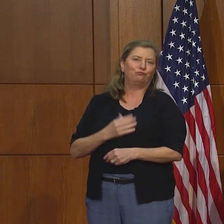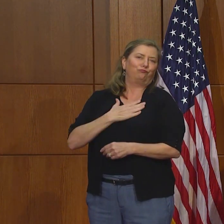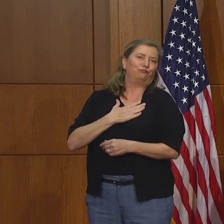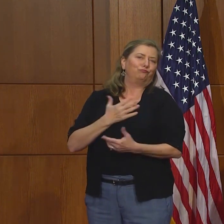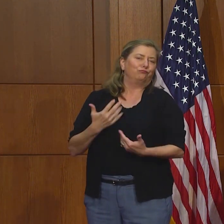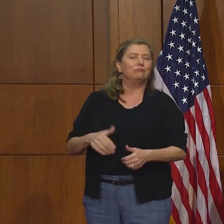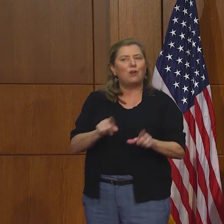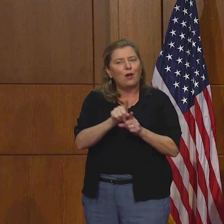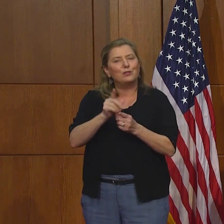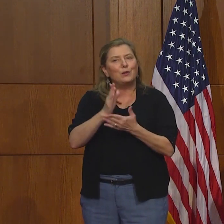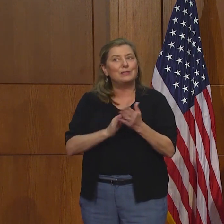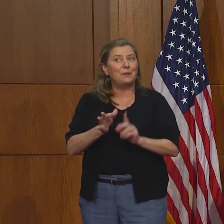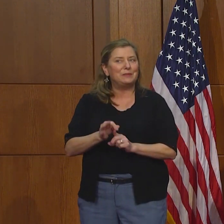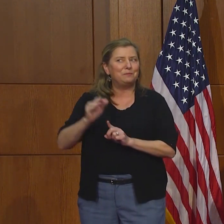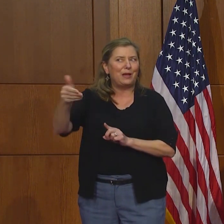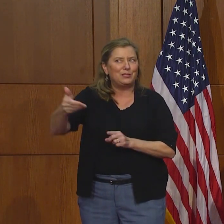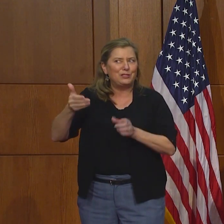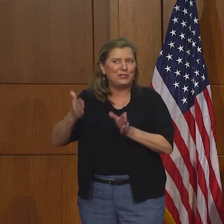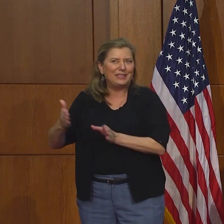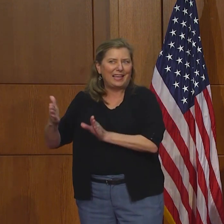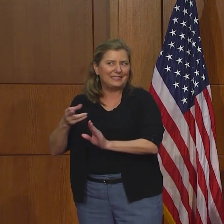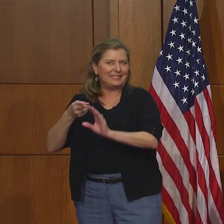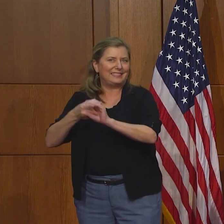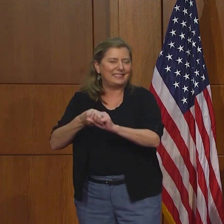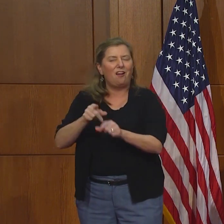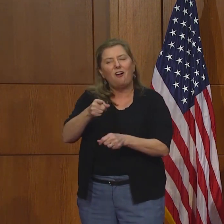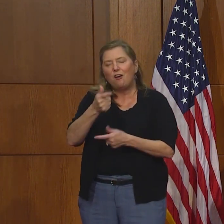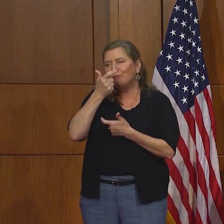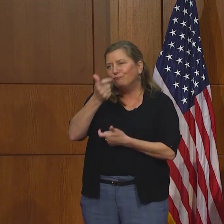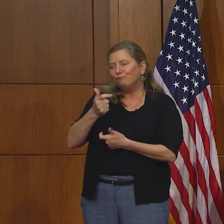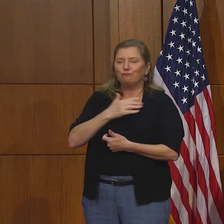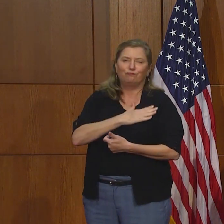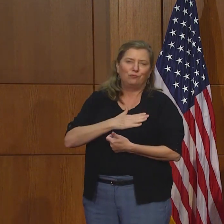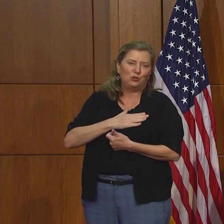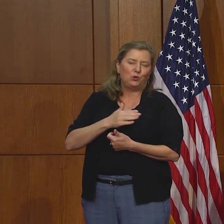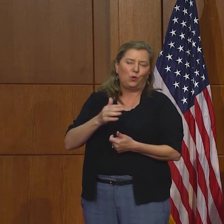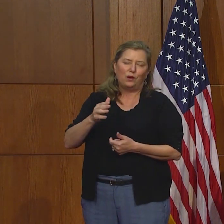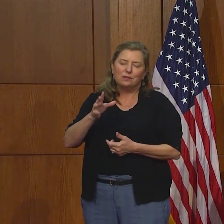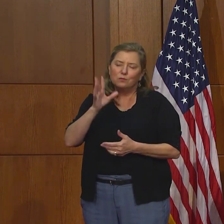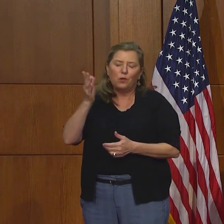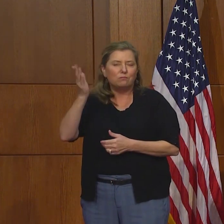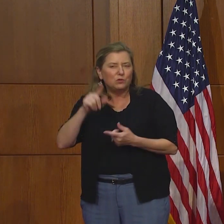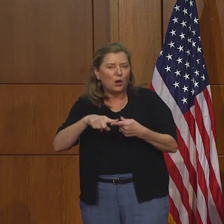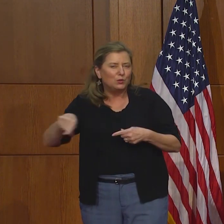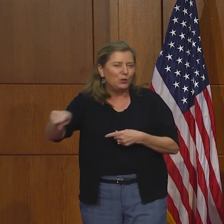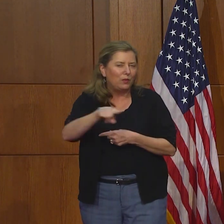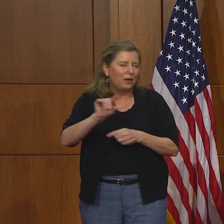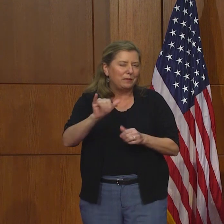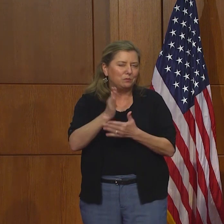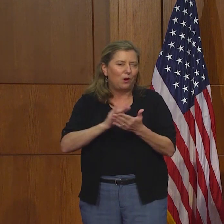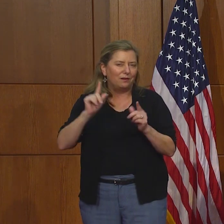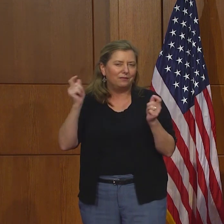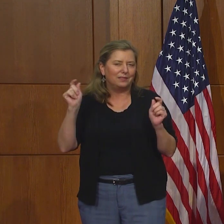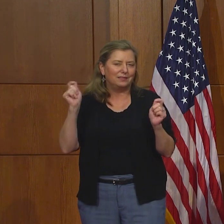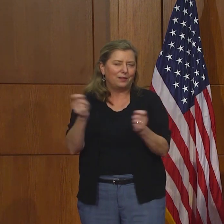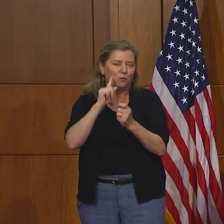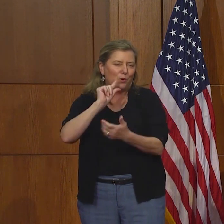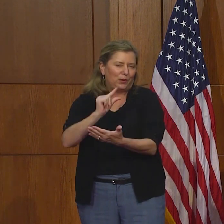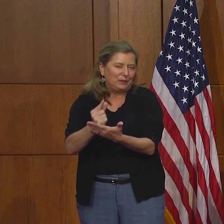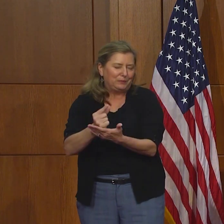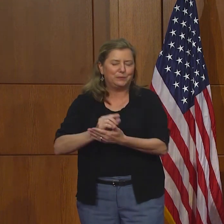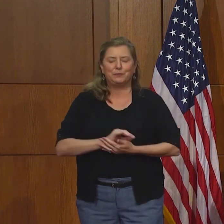contentos y sabemos que va a haber invitados especiales que van a hablar como parte de esta ceremonia de graduación.